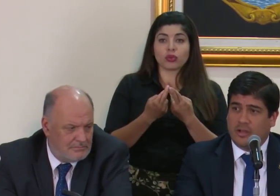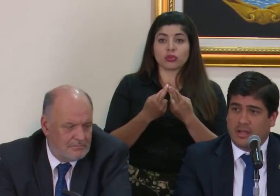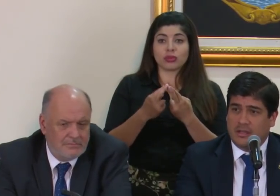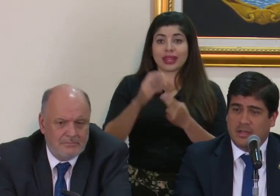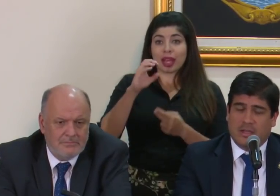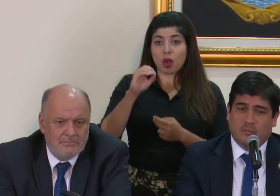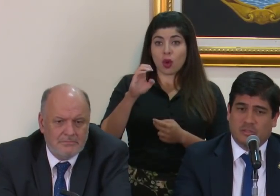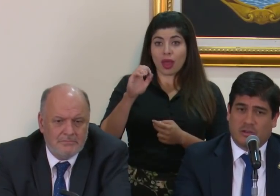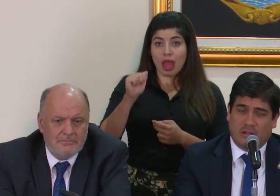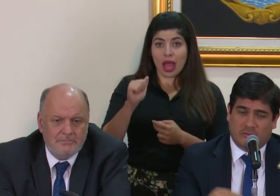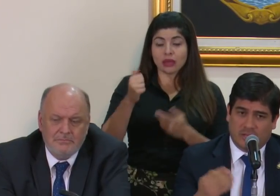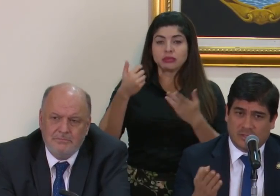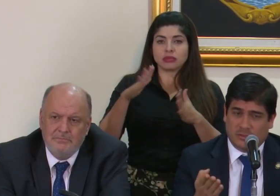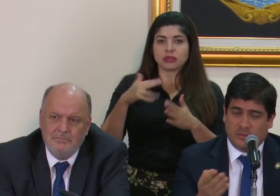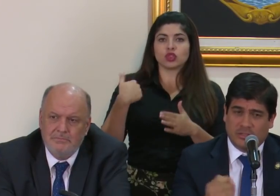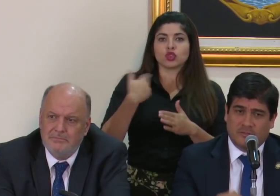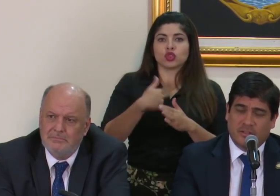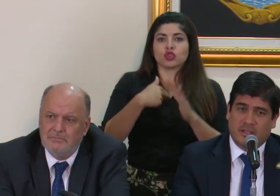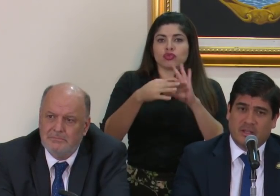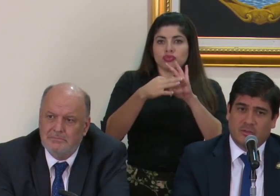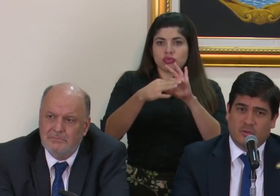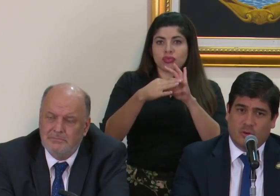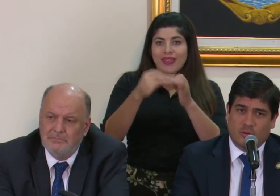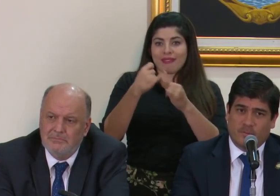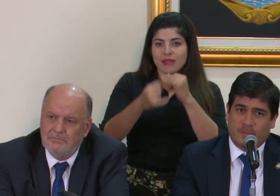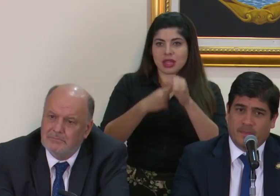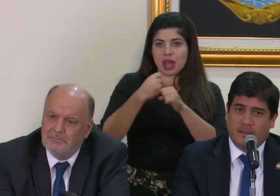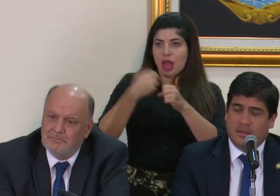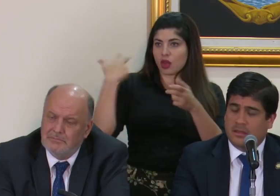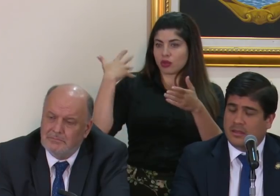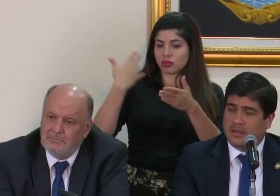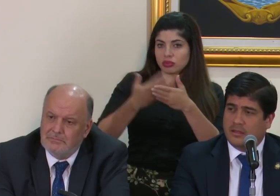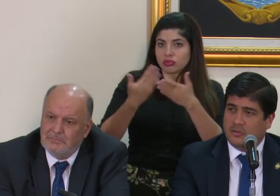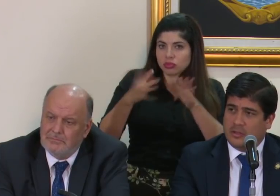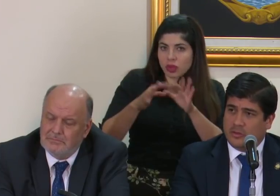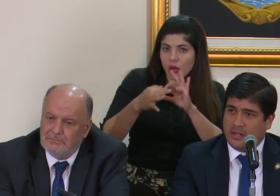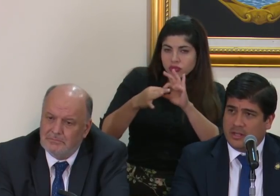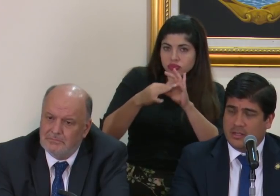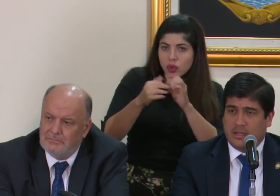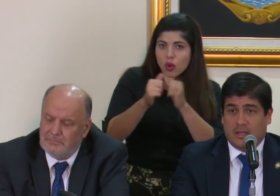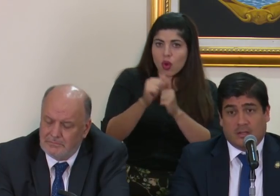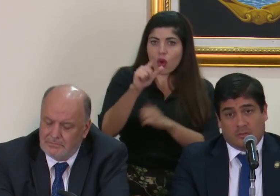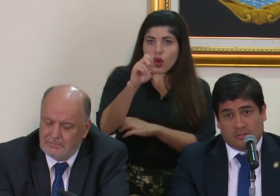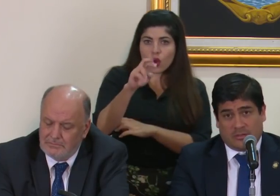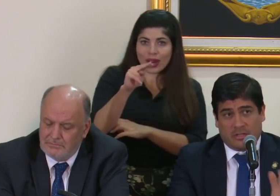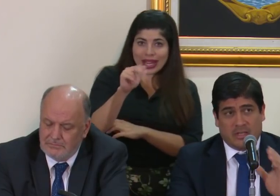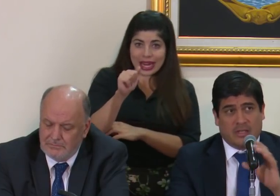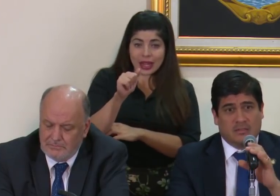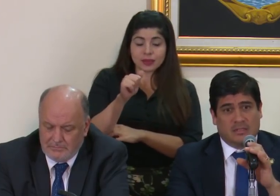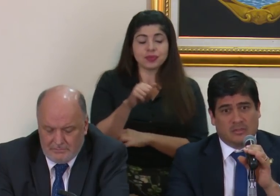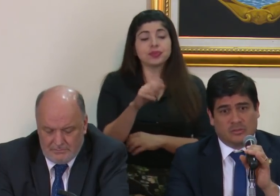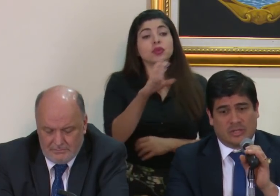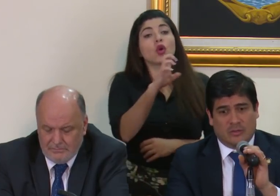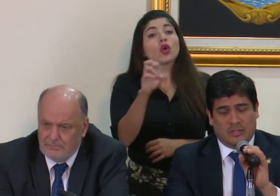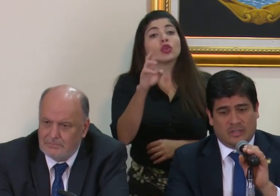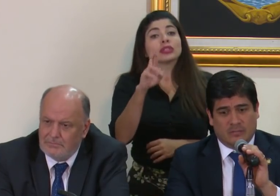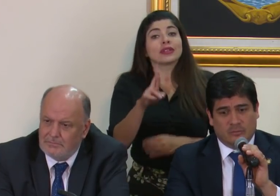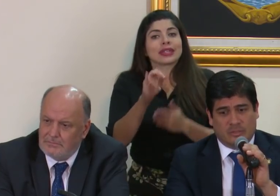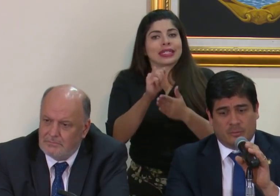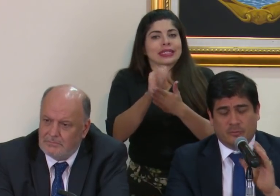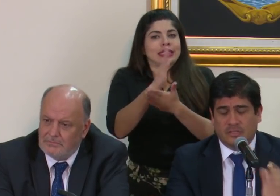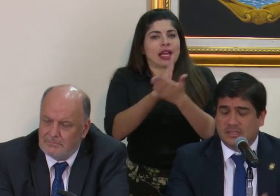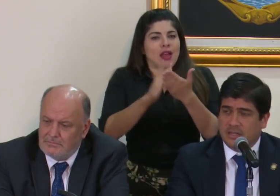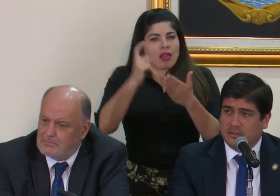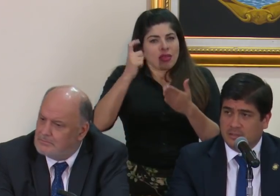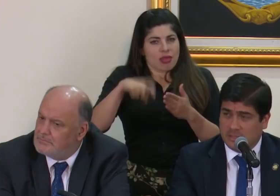de OEA, hemos llevado a la coordinación durante el fin de año con doña Lorena, Costa Rica, y eso es algo que